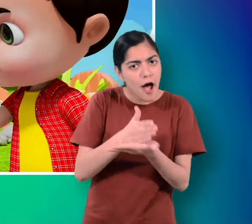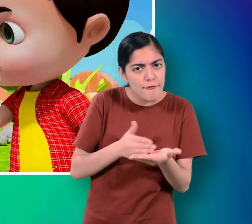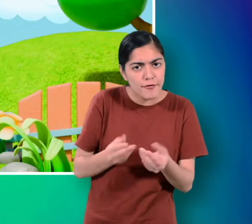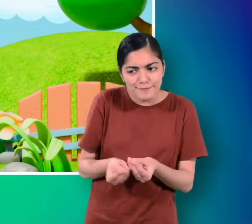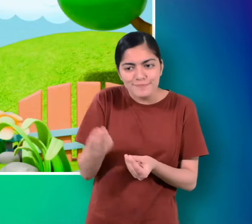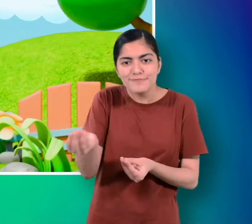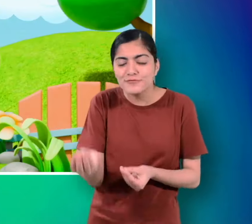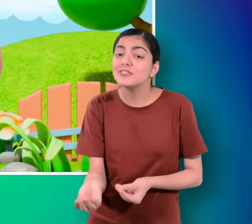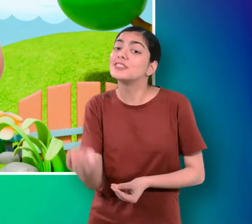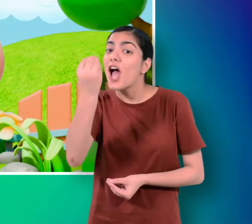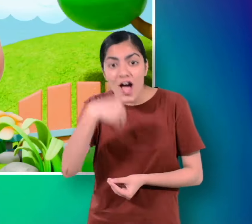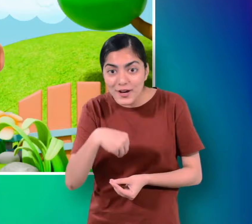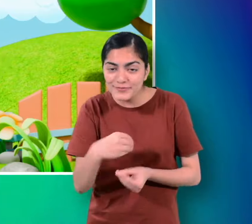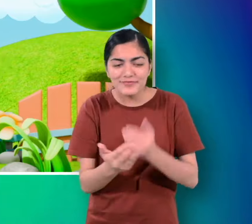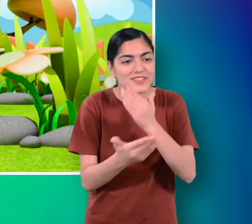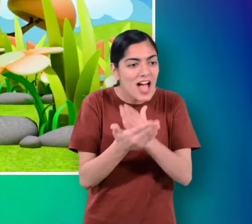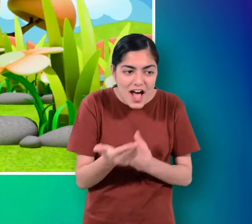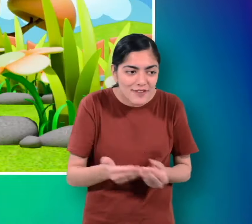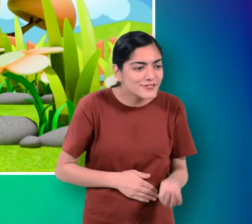आधा तुम लो चुन्नू बेटा